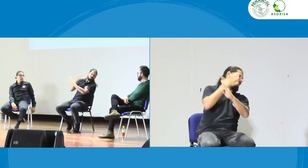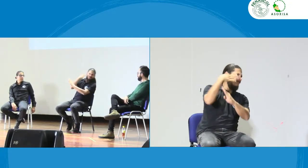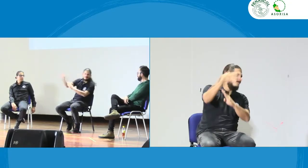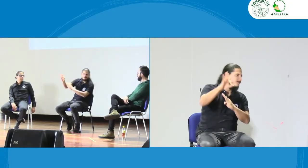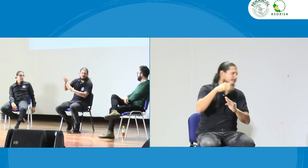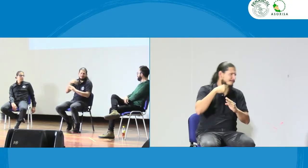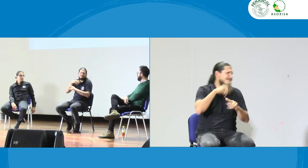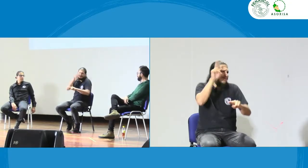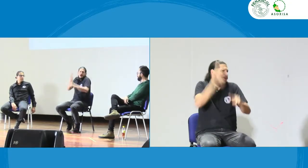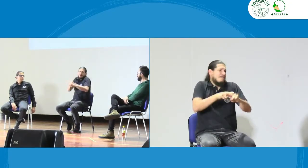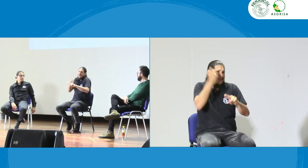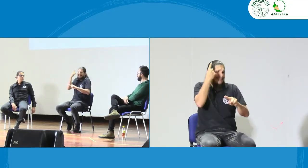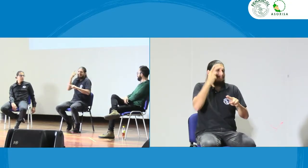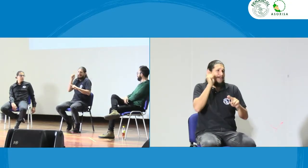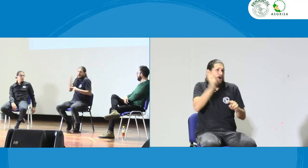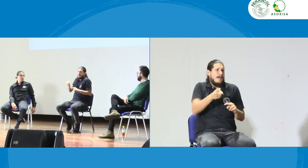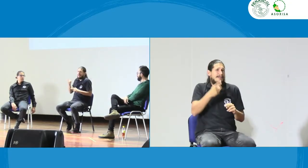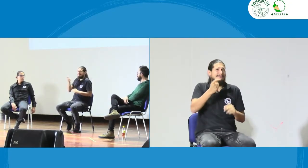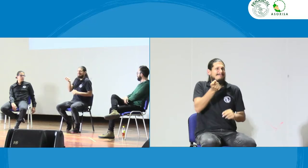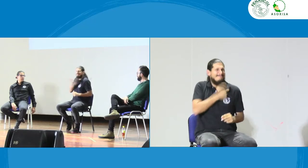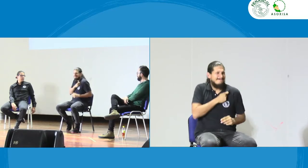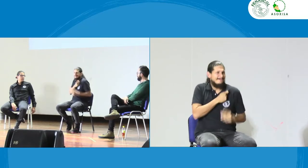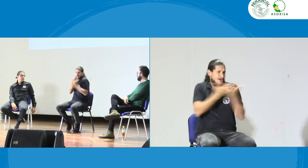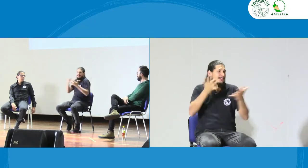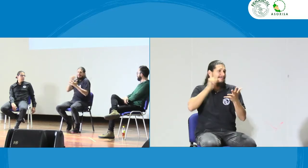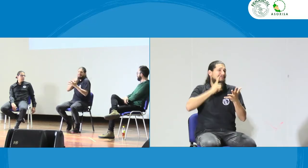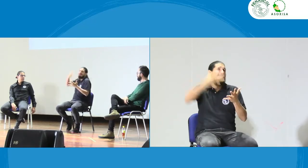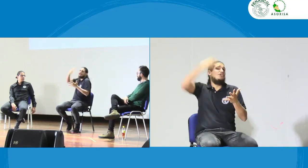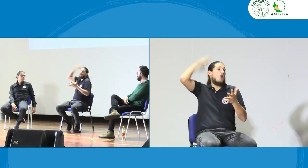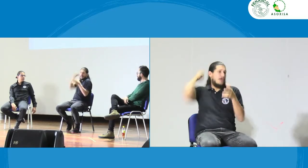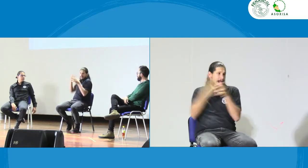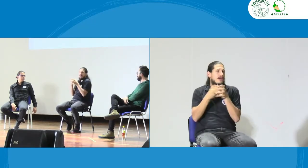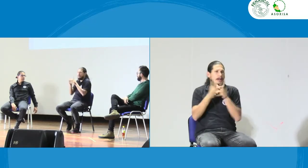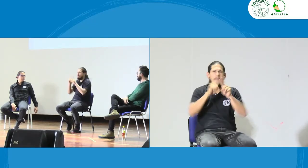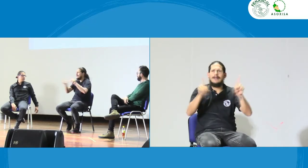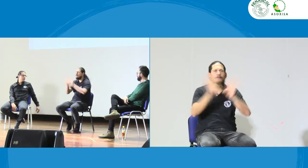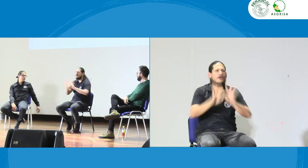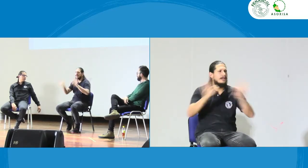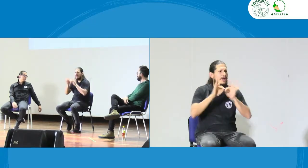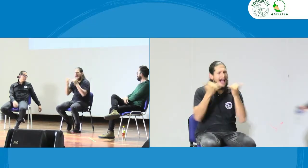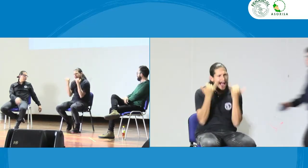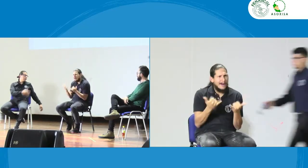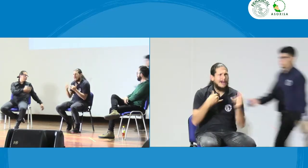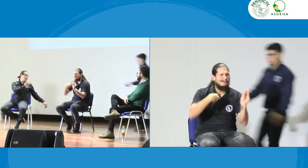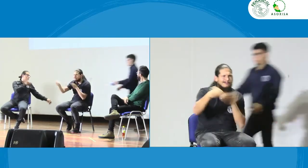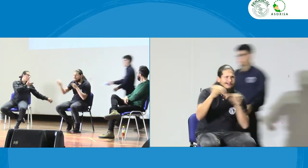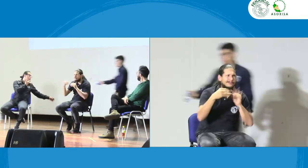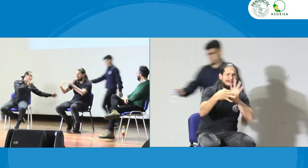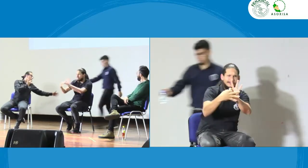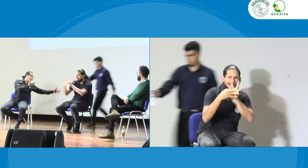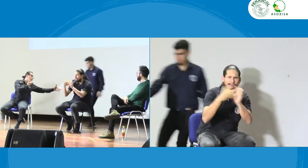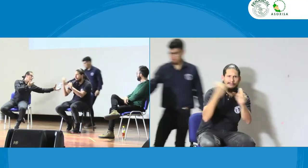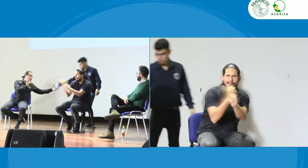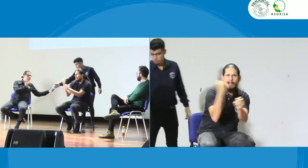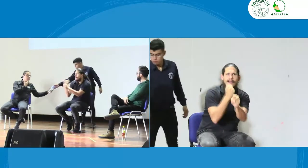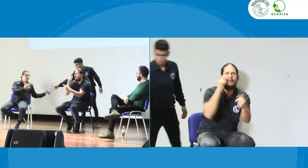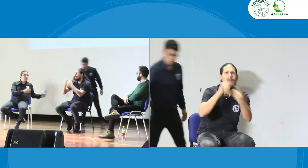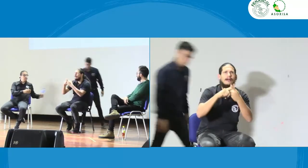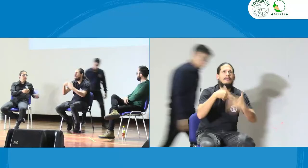mostrado que la asociación ha estado sobre el control y dejar de lado o por los traumas que se tienen por las situaciones que se nos han presentado no quieren